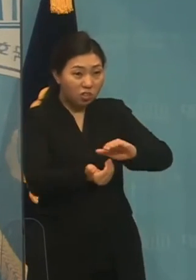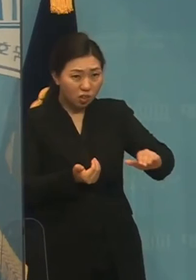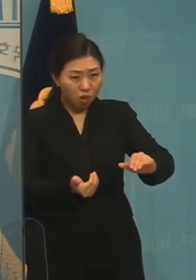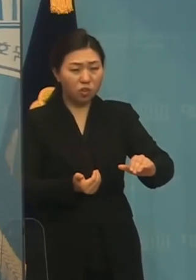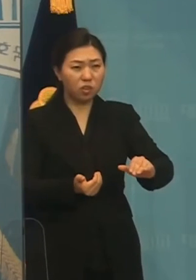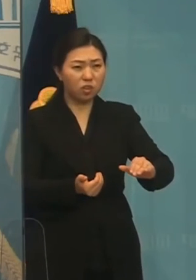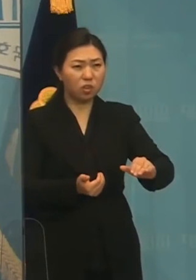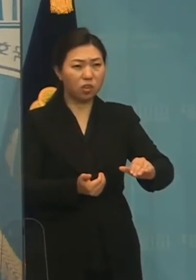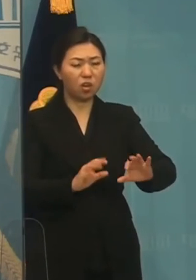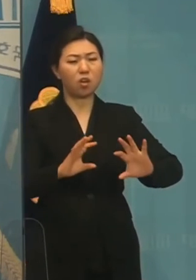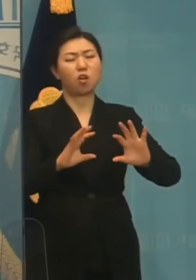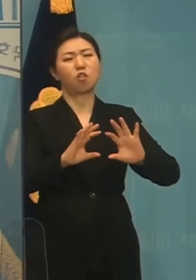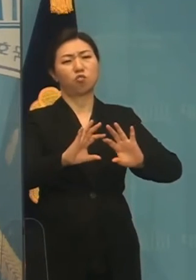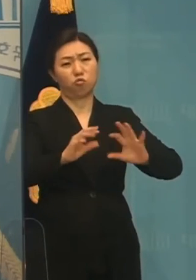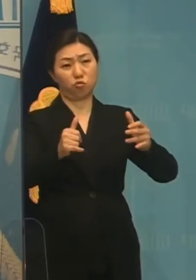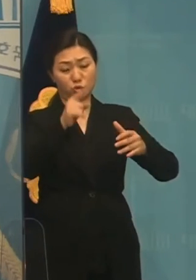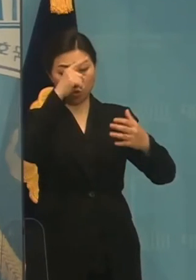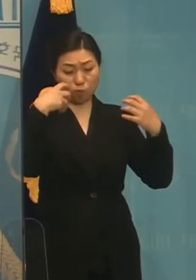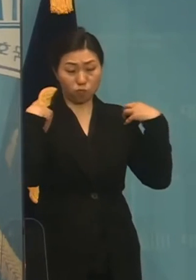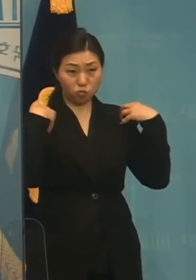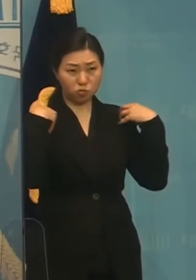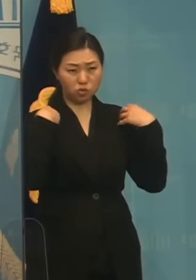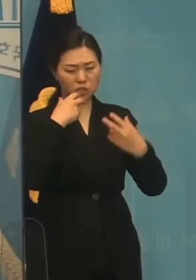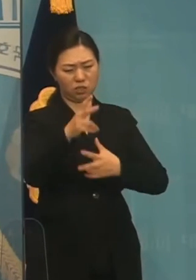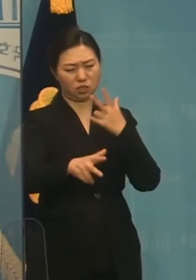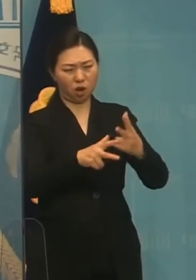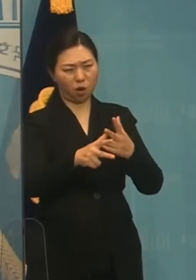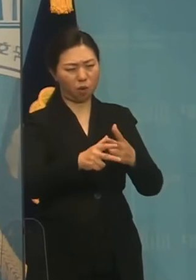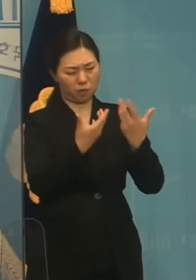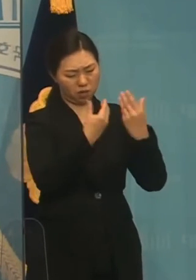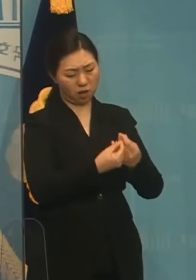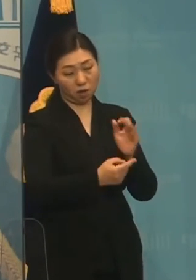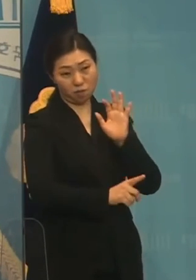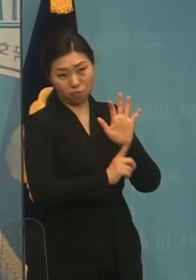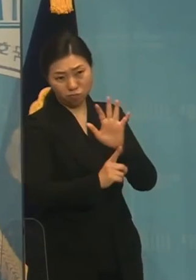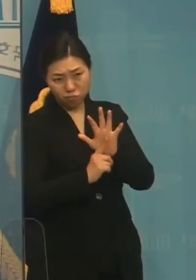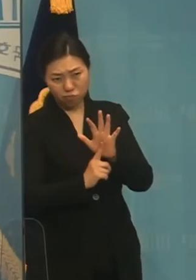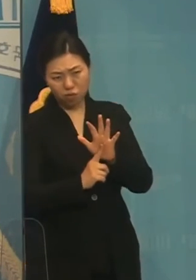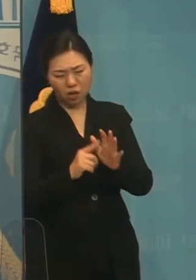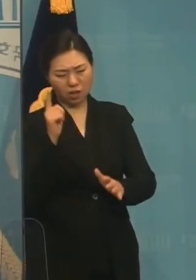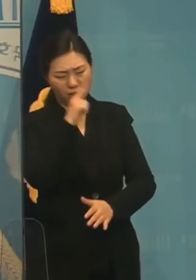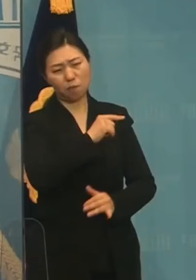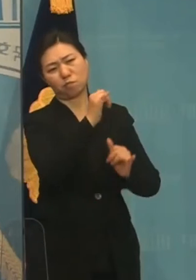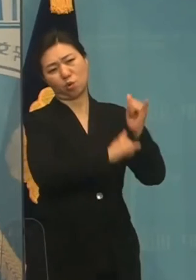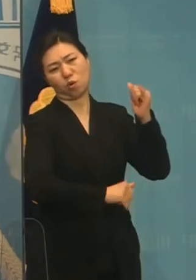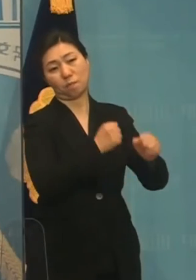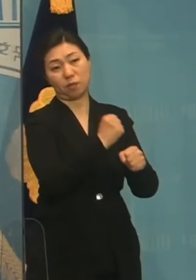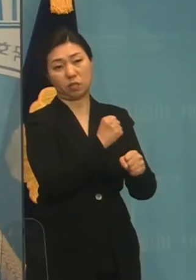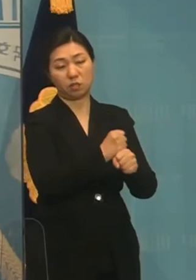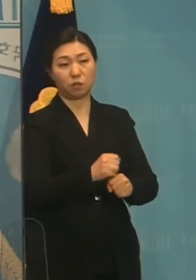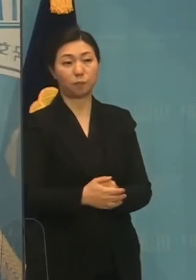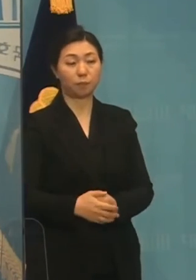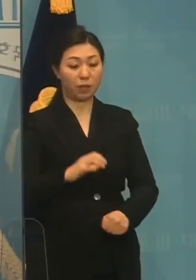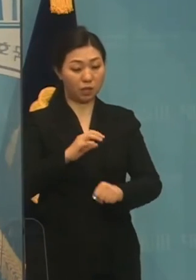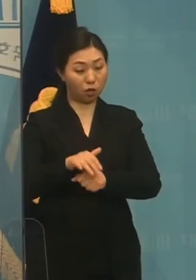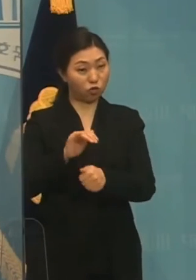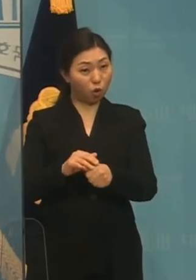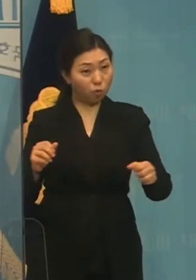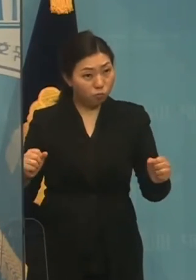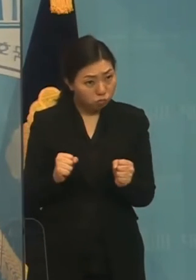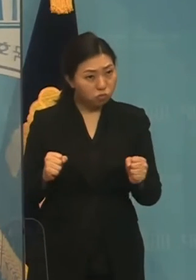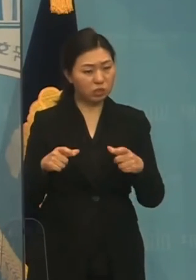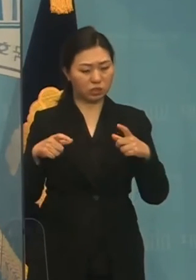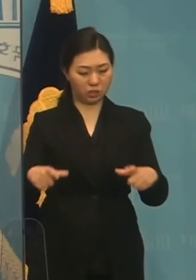극칙사업이 동물 토집들 쏟아지는 나쁜 선대를 만드는 것입니다. 이미 대구 경국을 중심으로